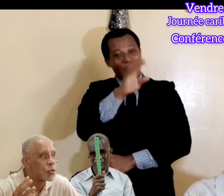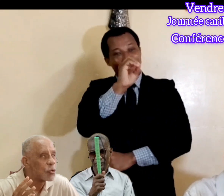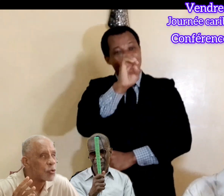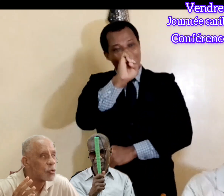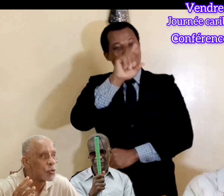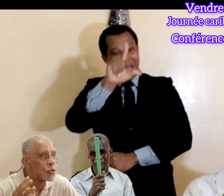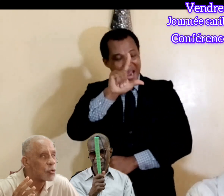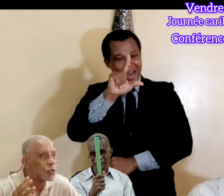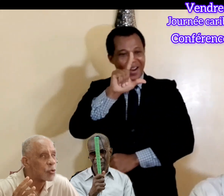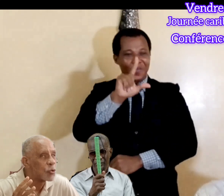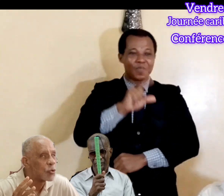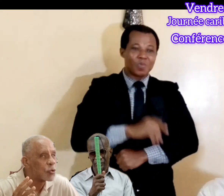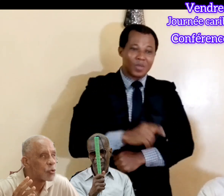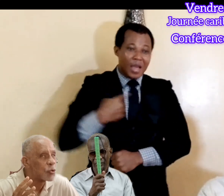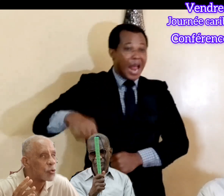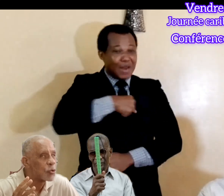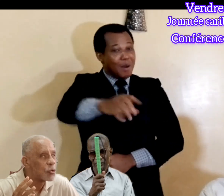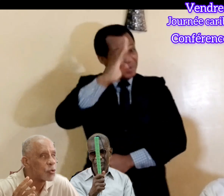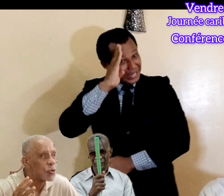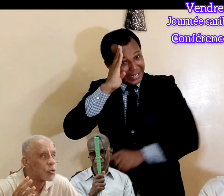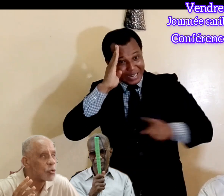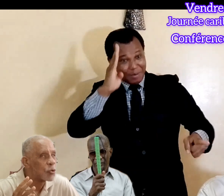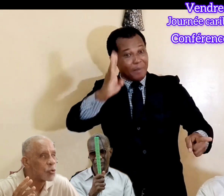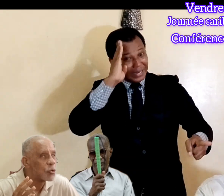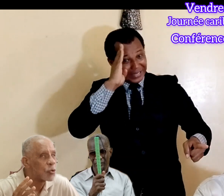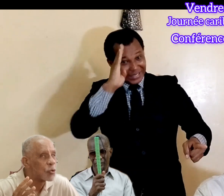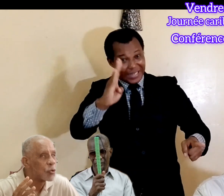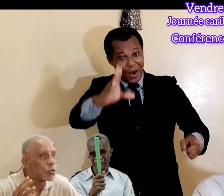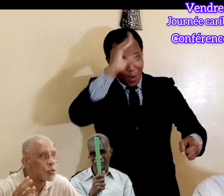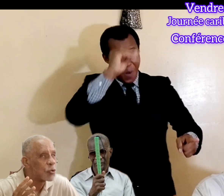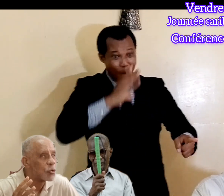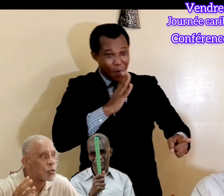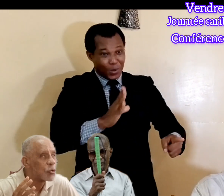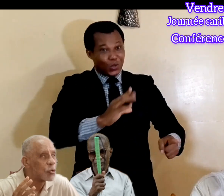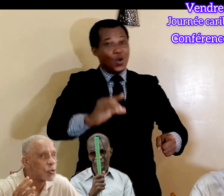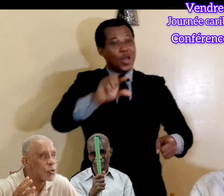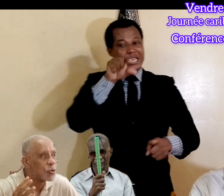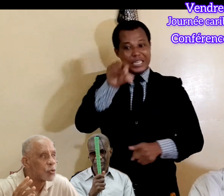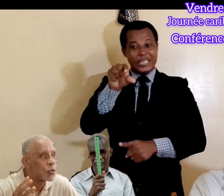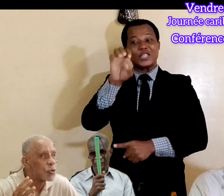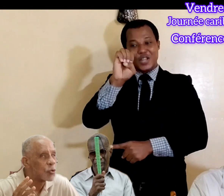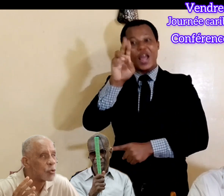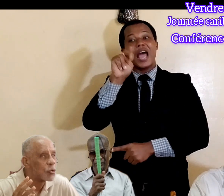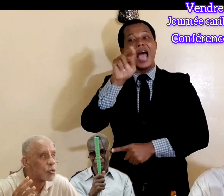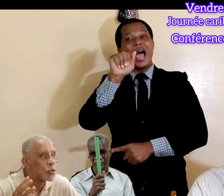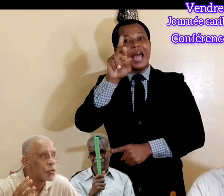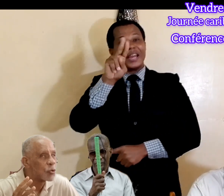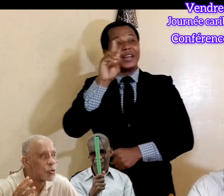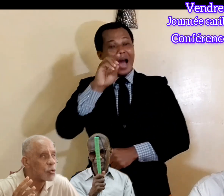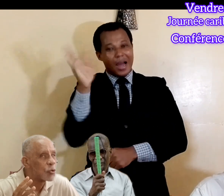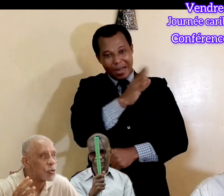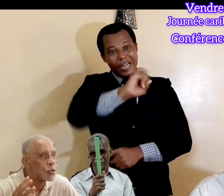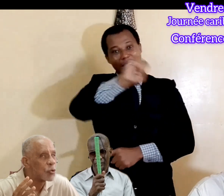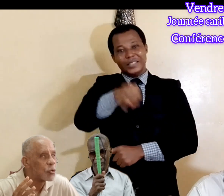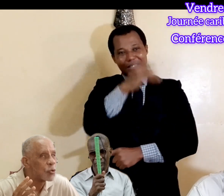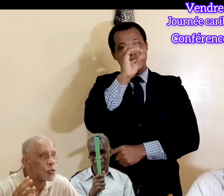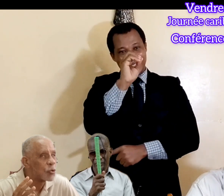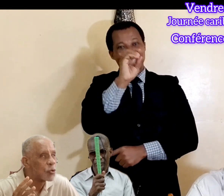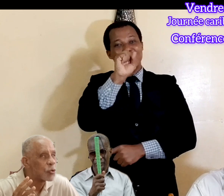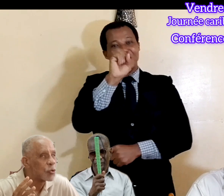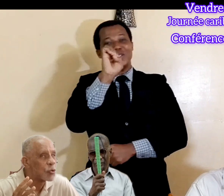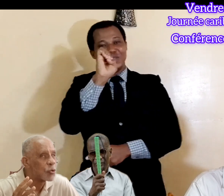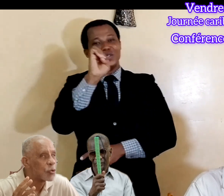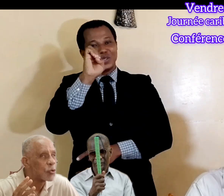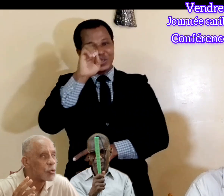mémoriel. Et quand même, je salue M. Génard Rousset, l'actuel secondaire d'État, l'intégration des personnes